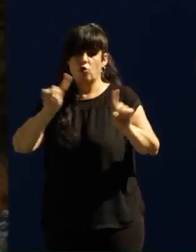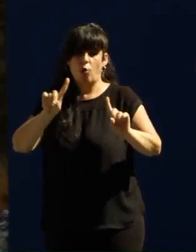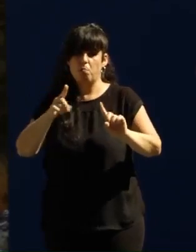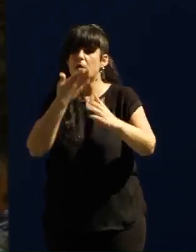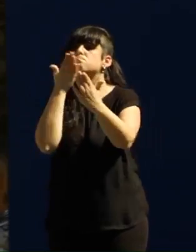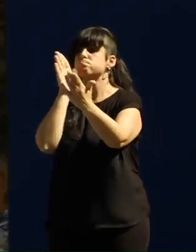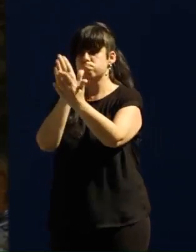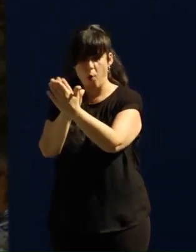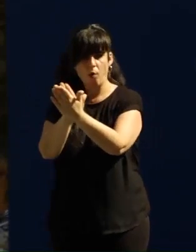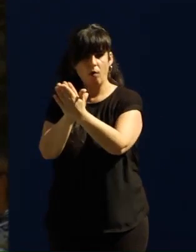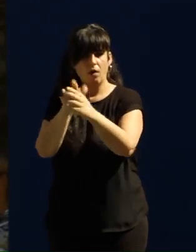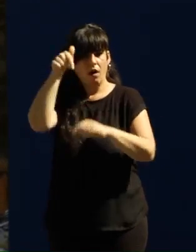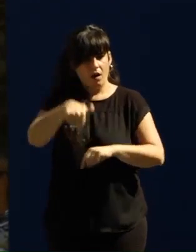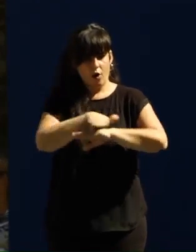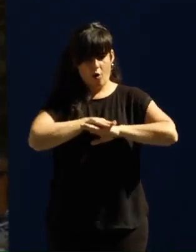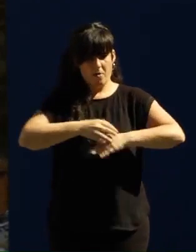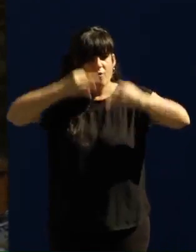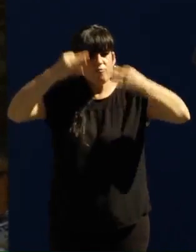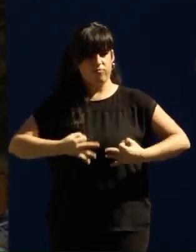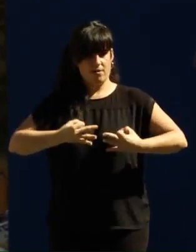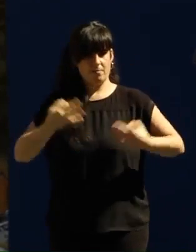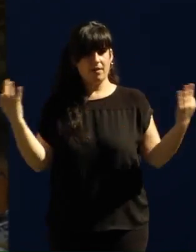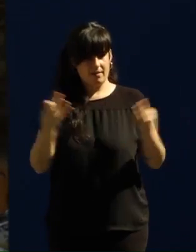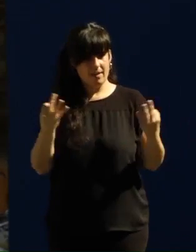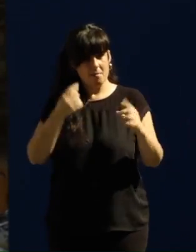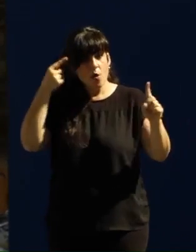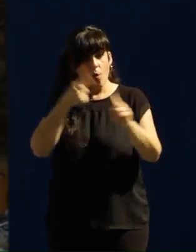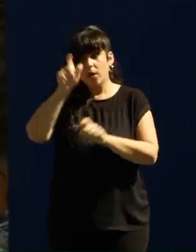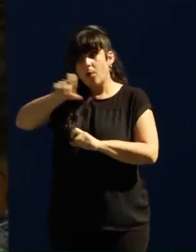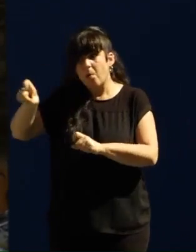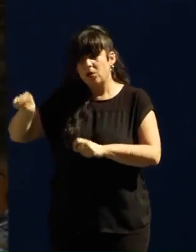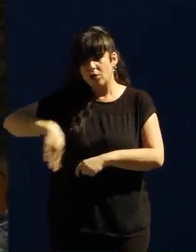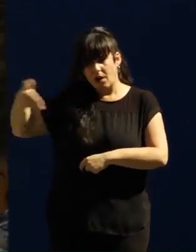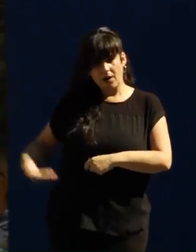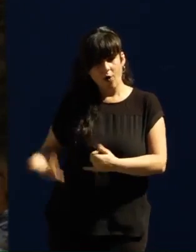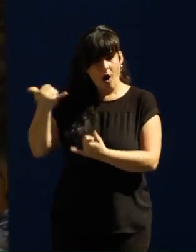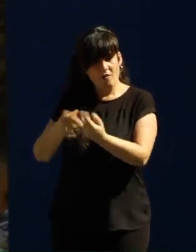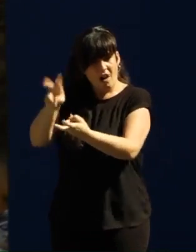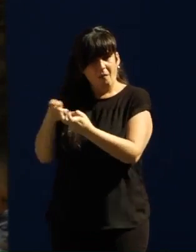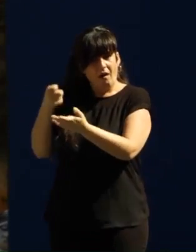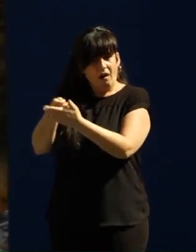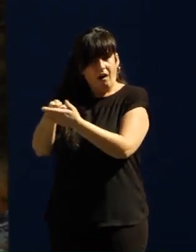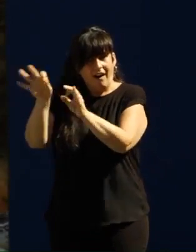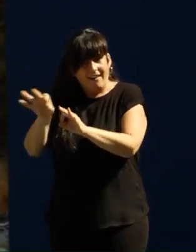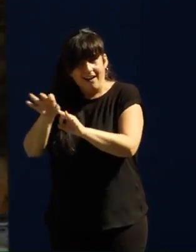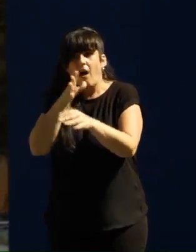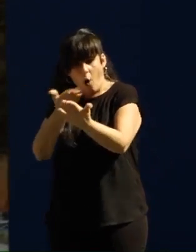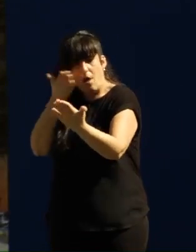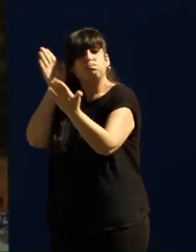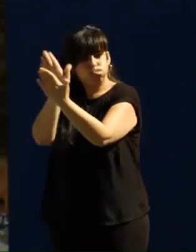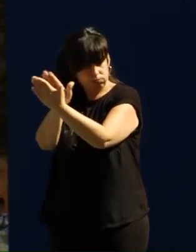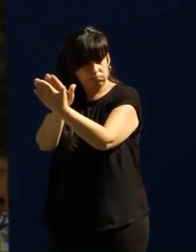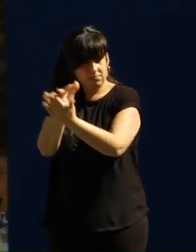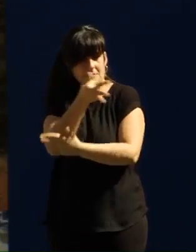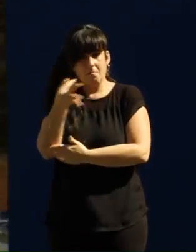que se ponga firme con quienes más tienen y nunca se han apretado el cinturón. Necesitamos un gobierno que les diga a los que al resto